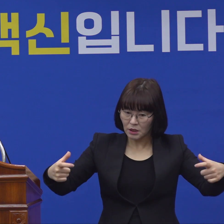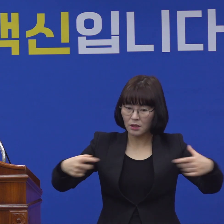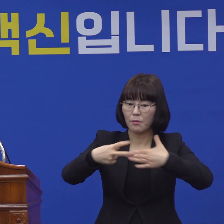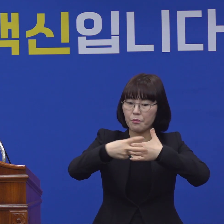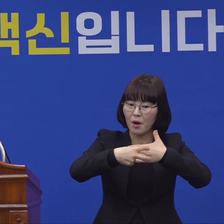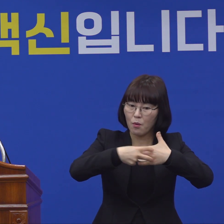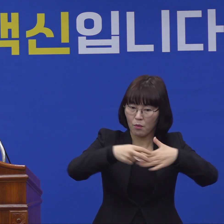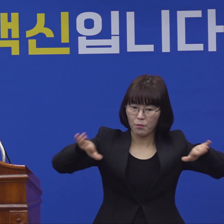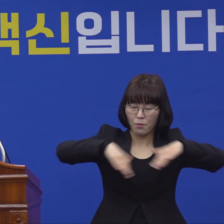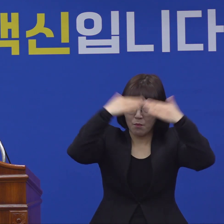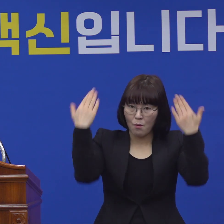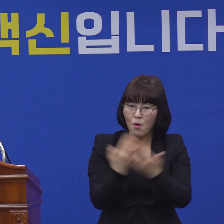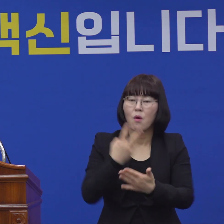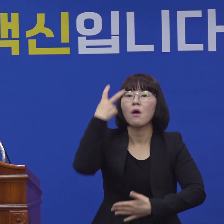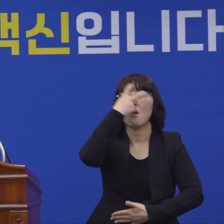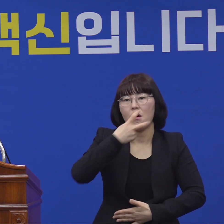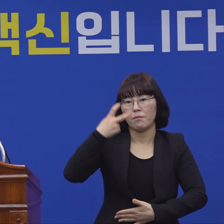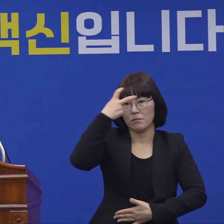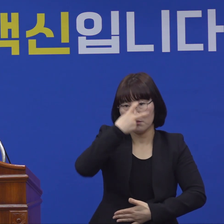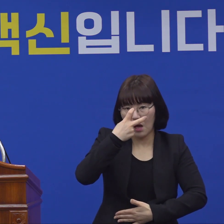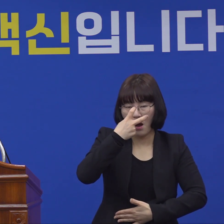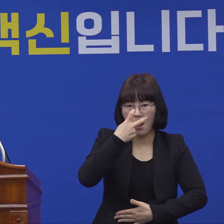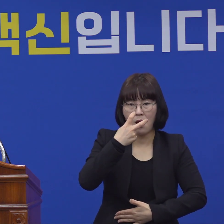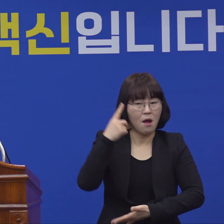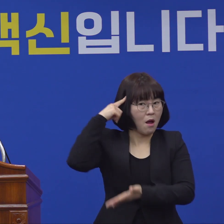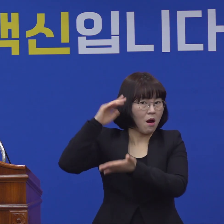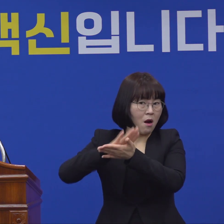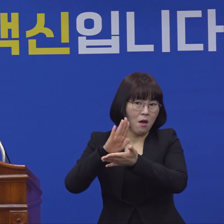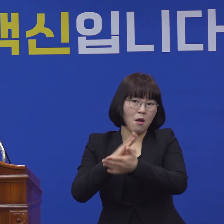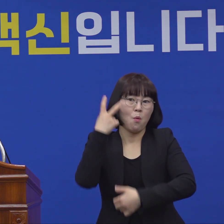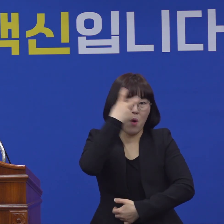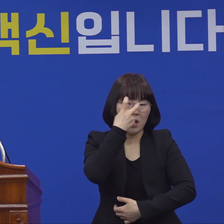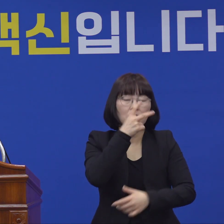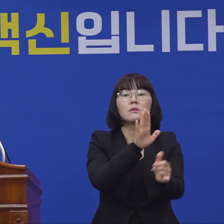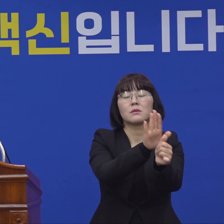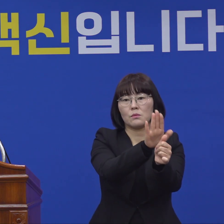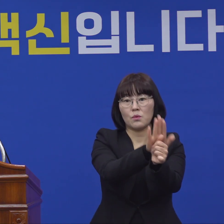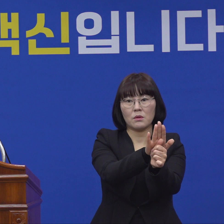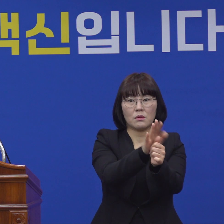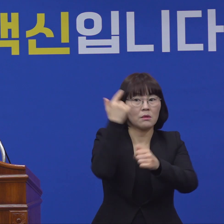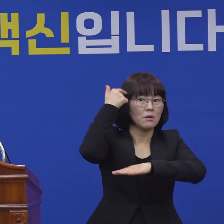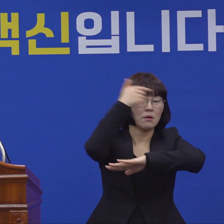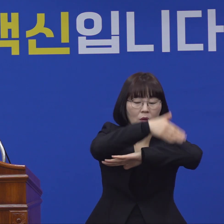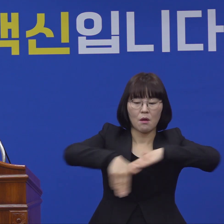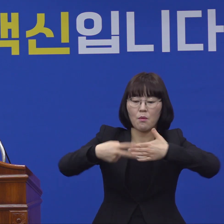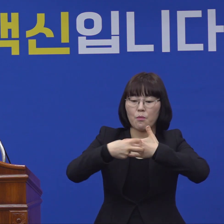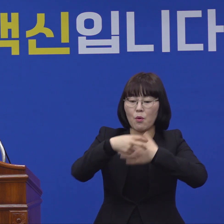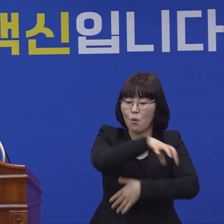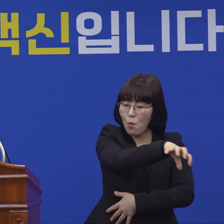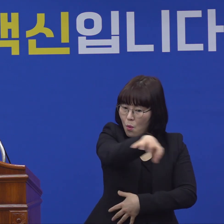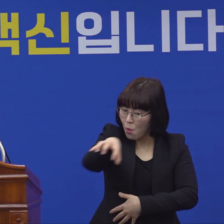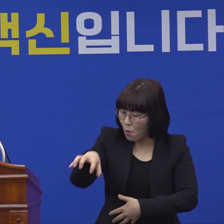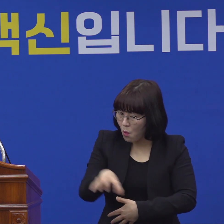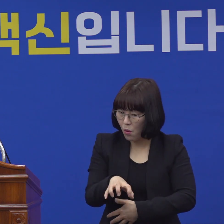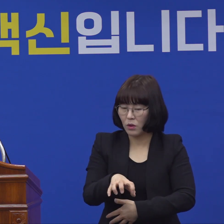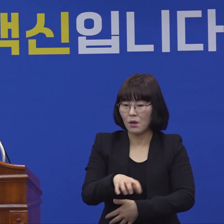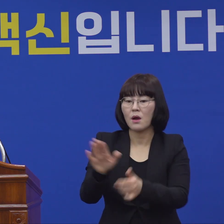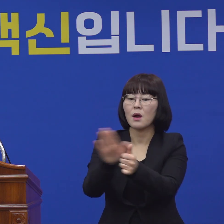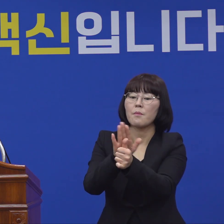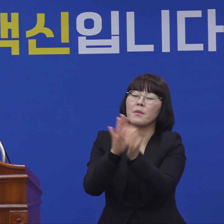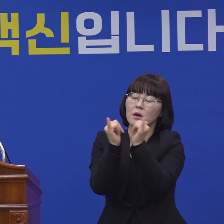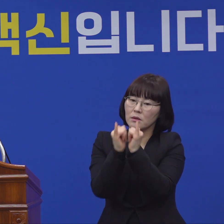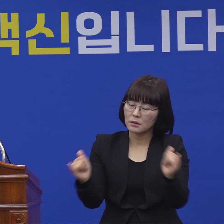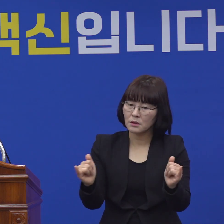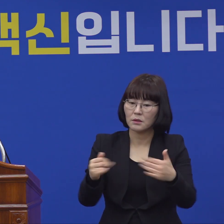진단검사에 맞춰 자체 관리 방안을 마련하였습니다. 이에 따라 의료기관은 간병인이